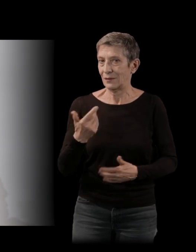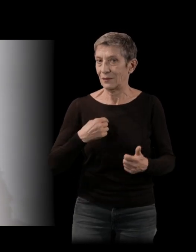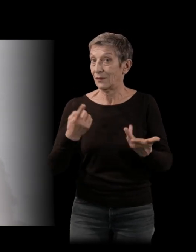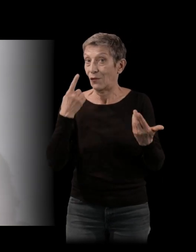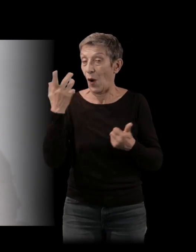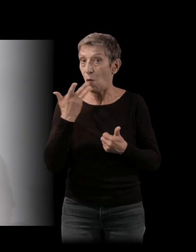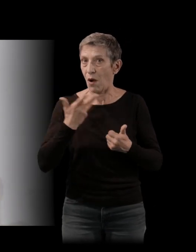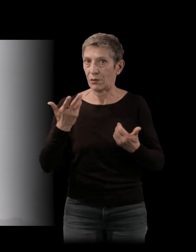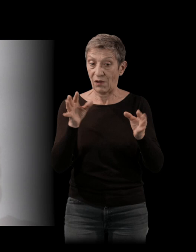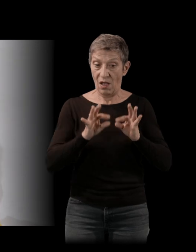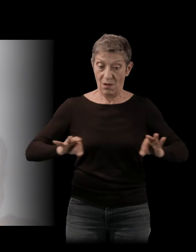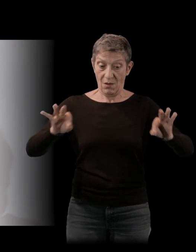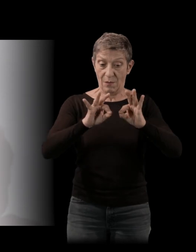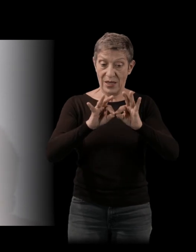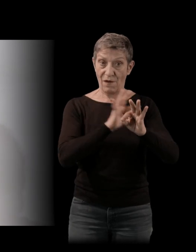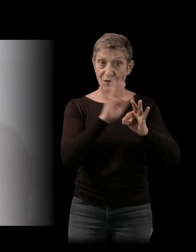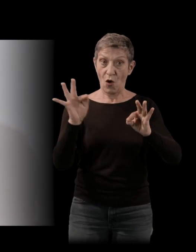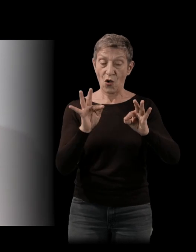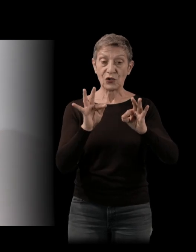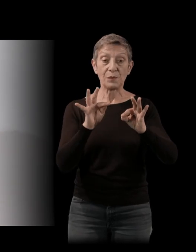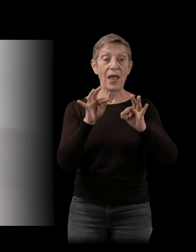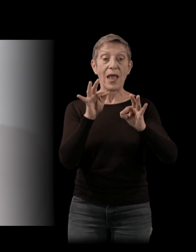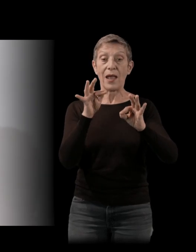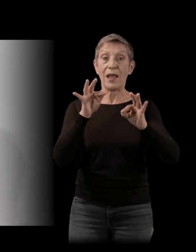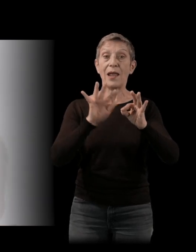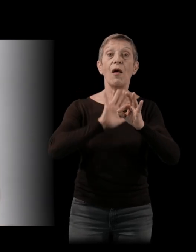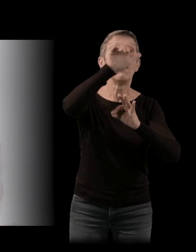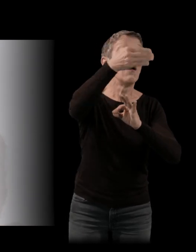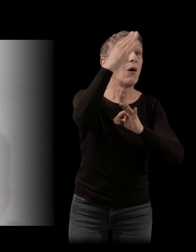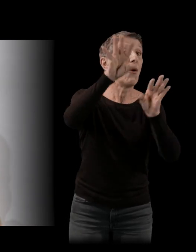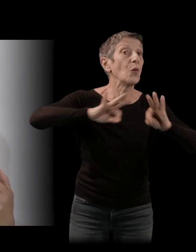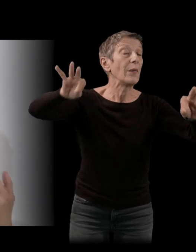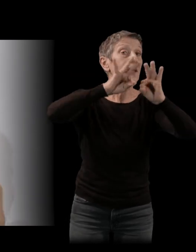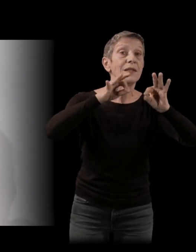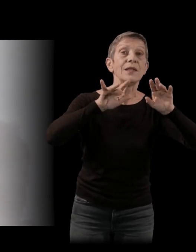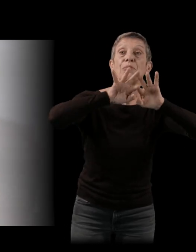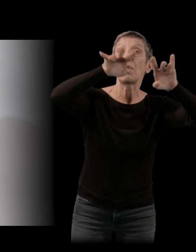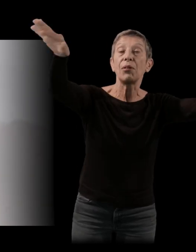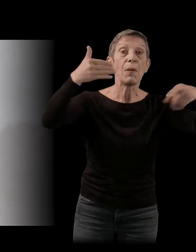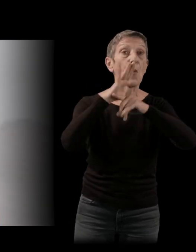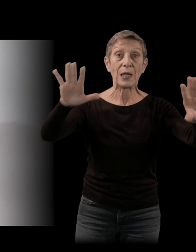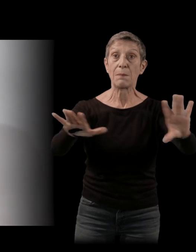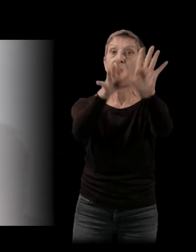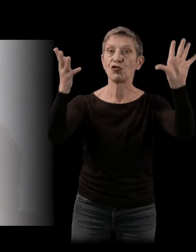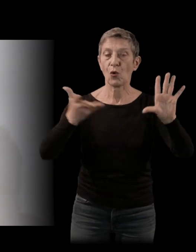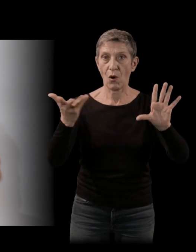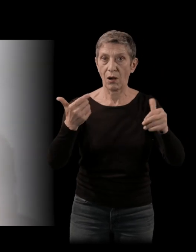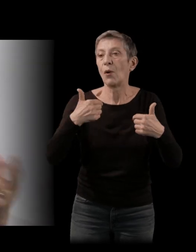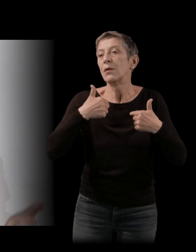frontières. Peut-être parce que du fait de ma propre ascendance étant de père guadeloupéen, donc cette France d'outre-mer